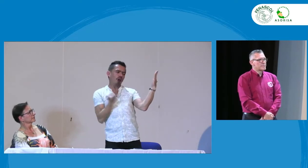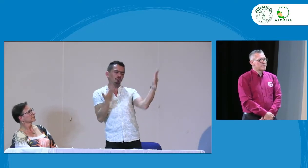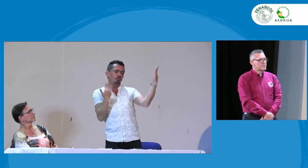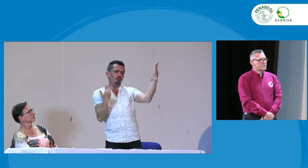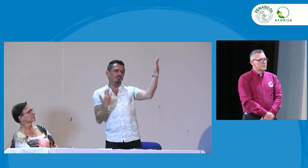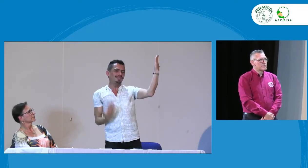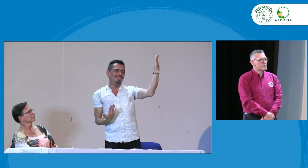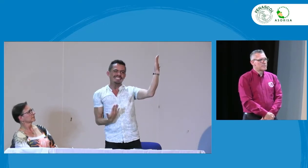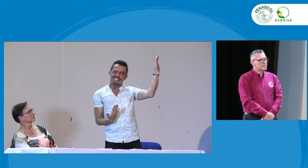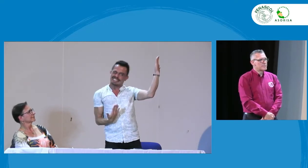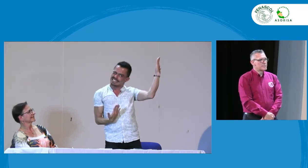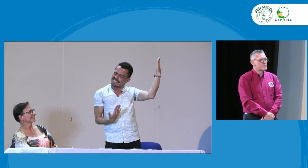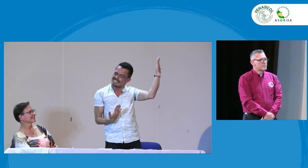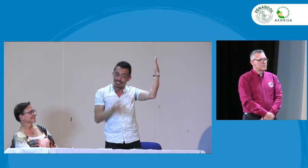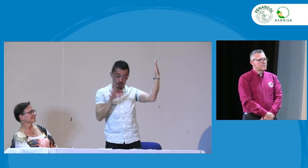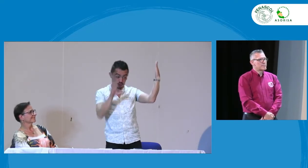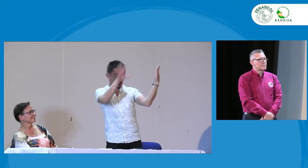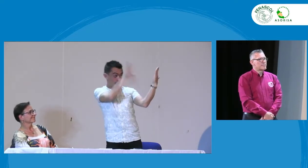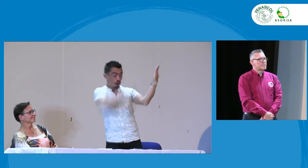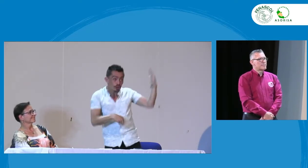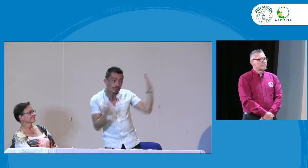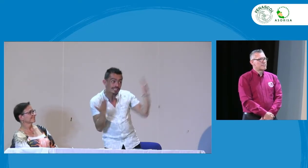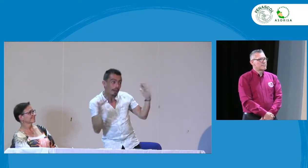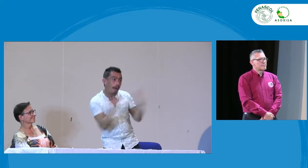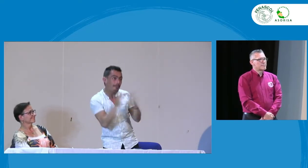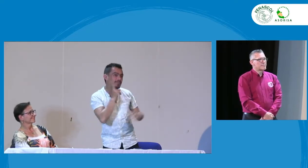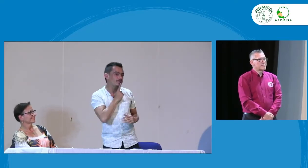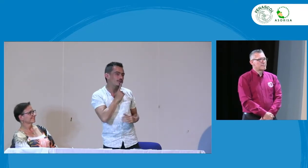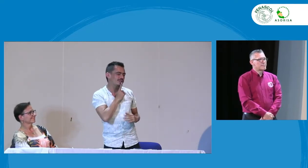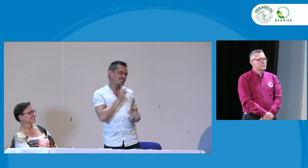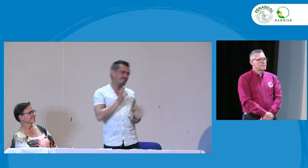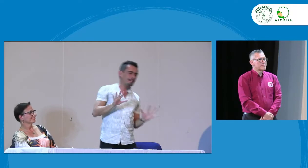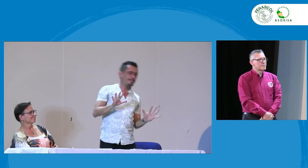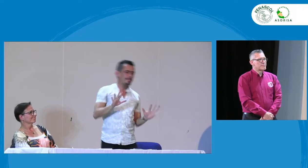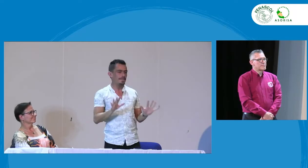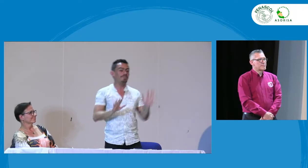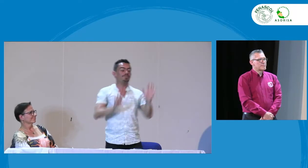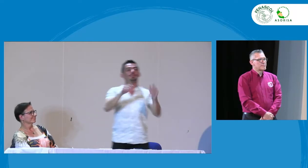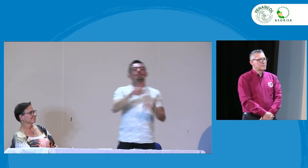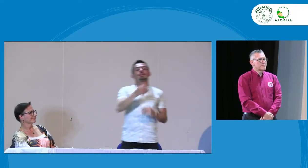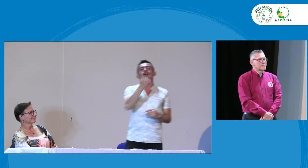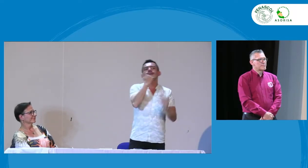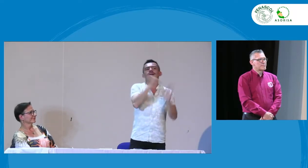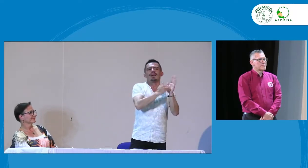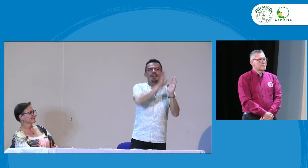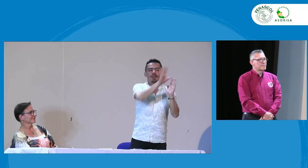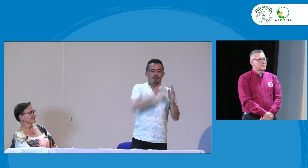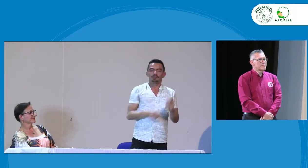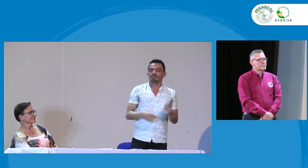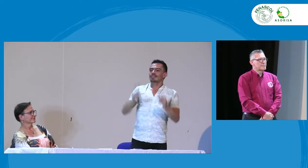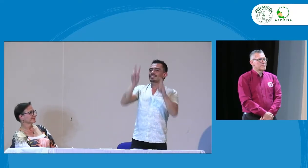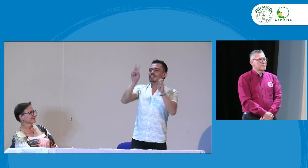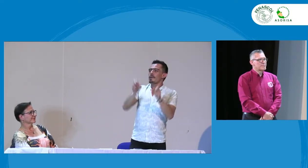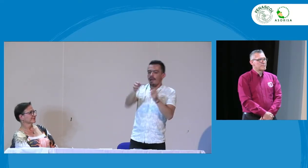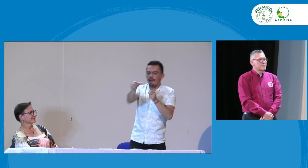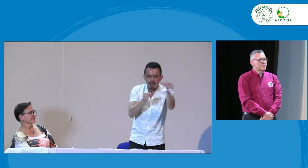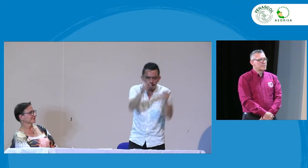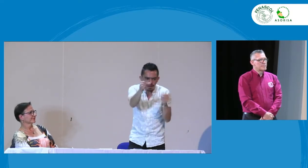y ver si en realidad qué elementos funcionan y qué elementos no funcionan porque en mi opinión creo que no todo el decreto es aplicable